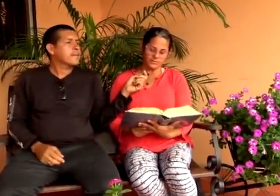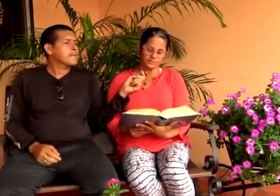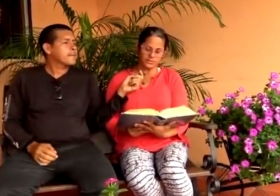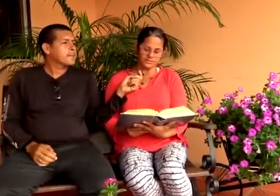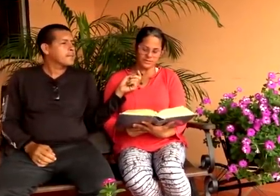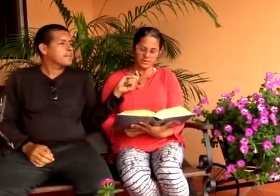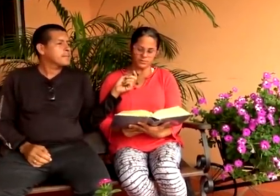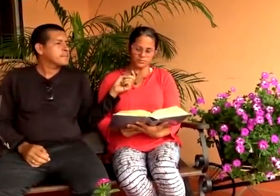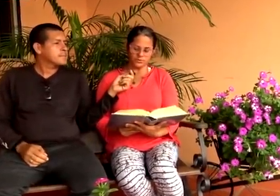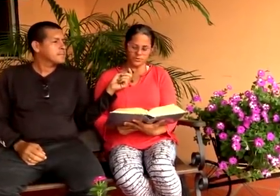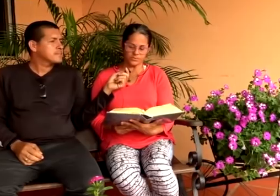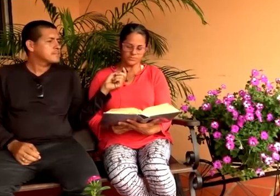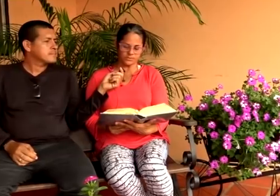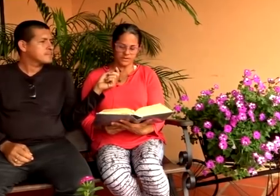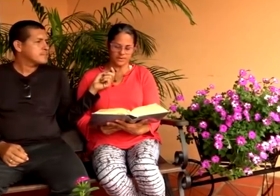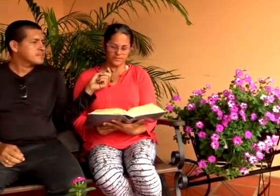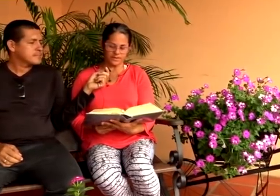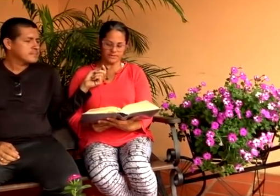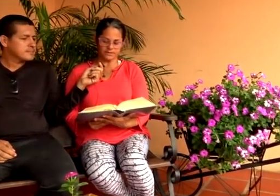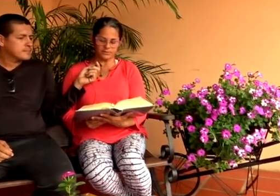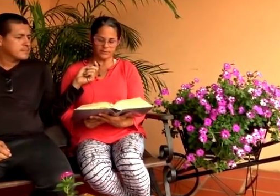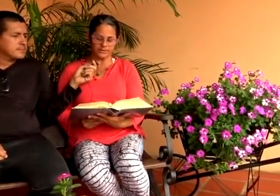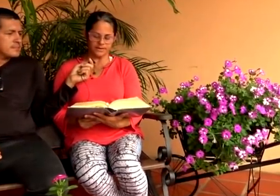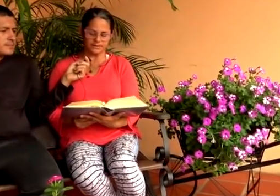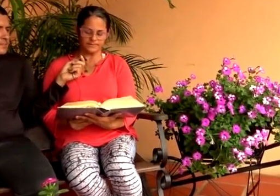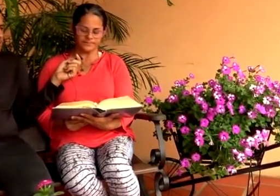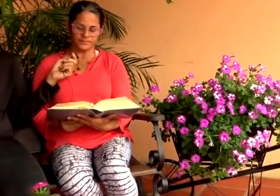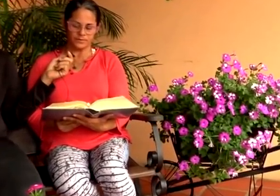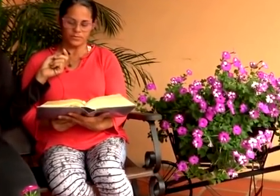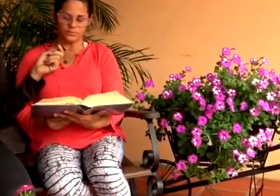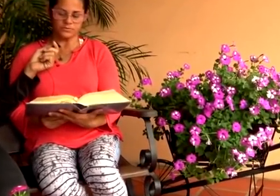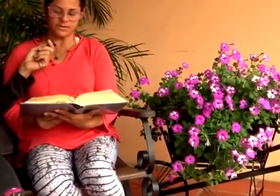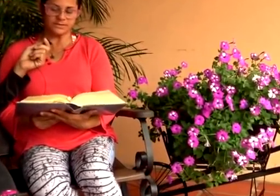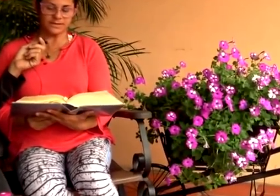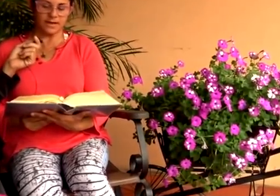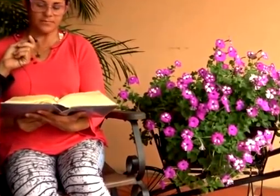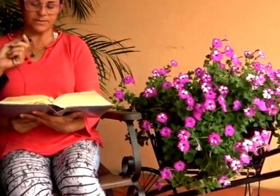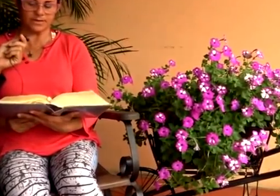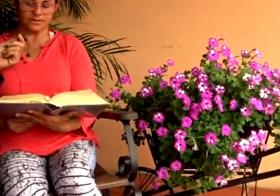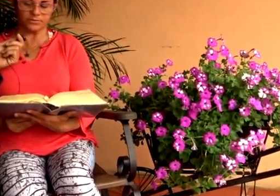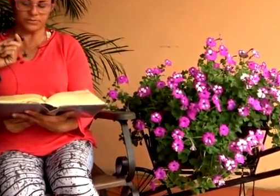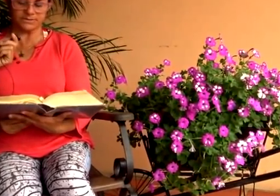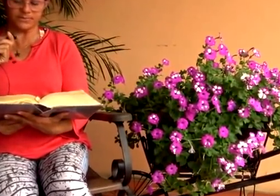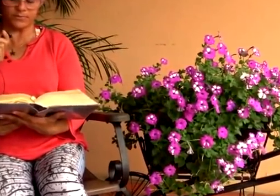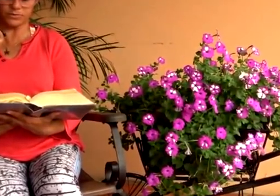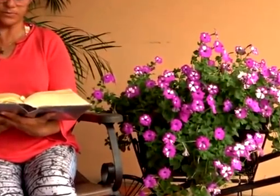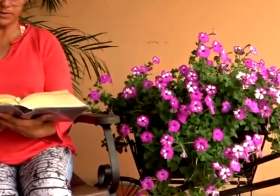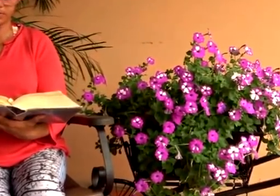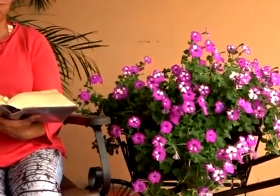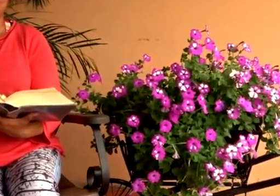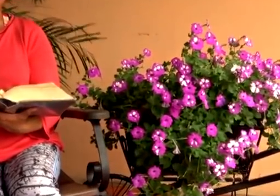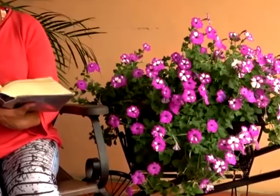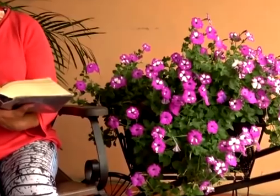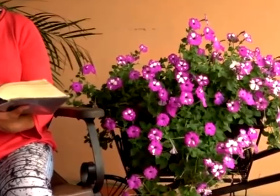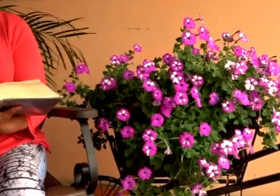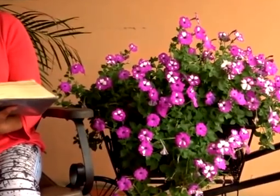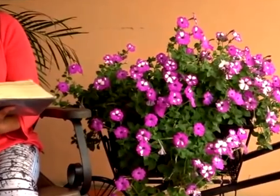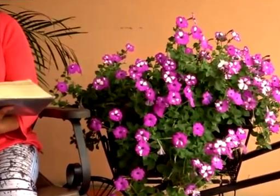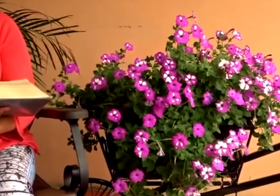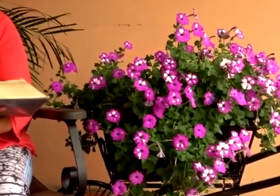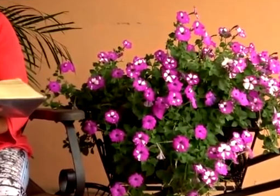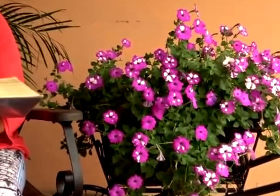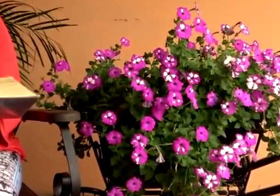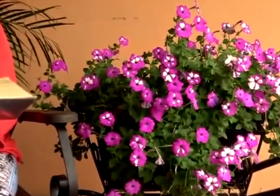Jesús decía a los judíos que habían creído en Él, Ustedes serán verdaderos discípulos míos si